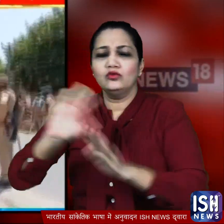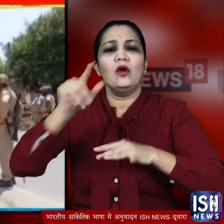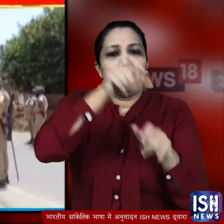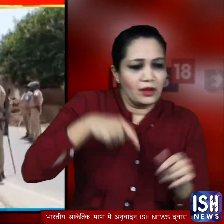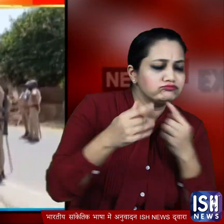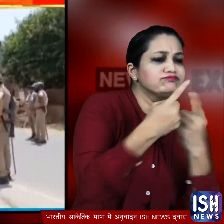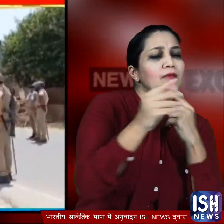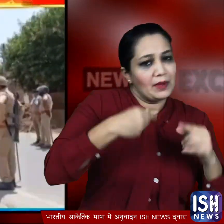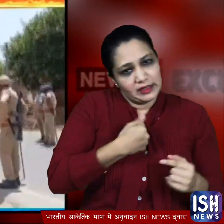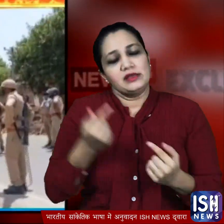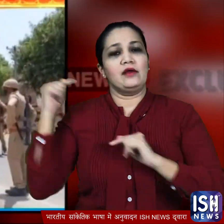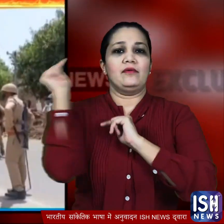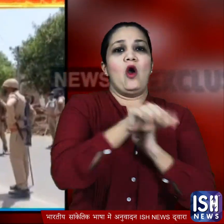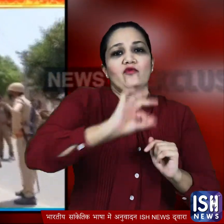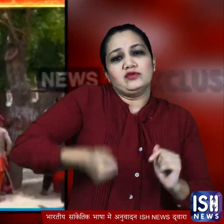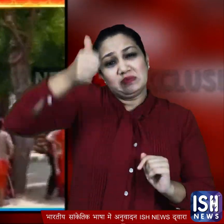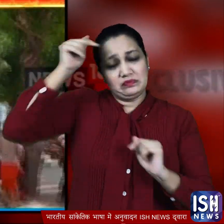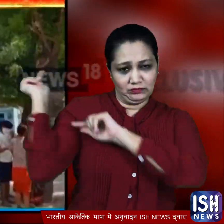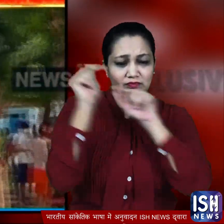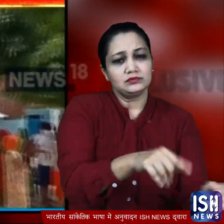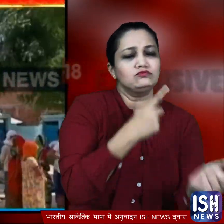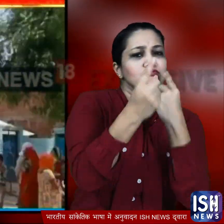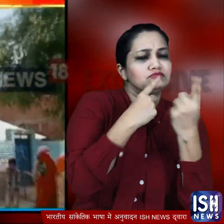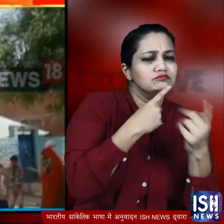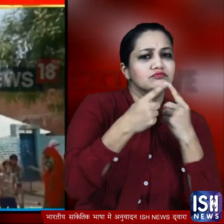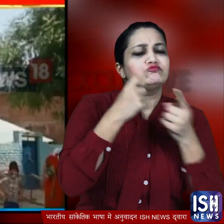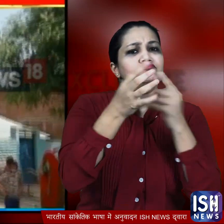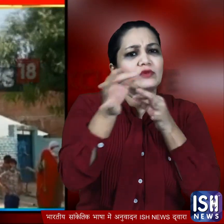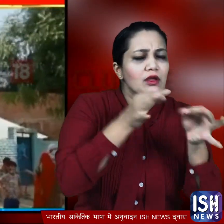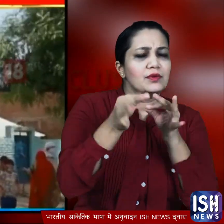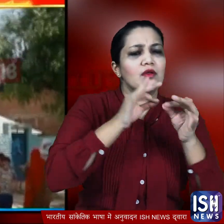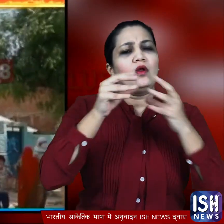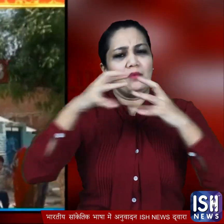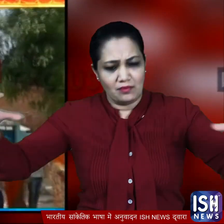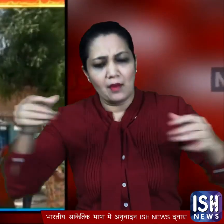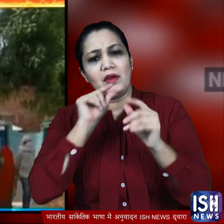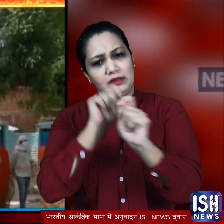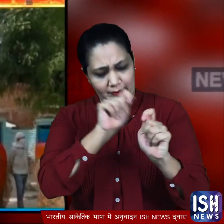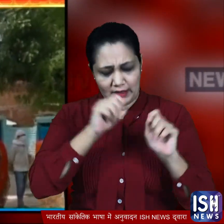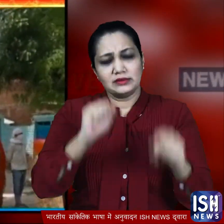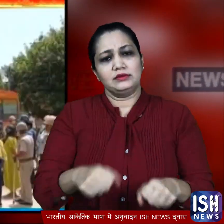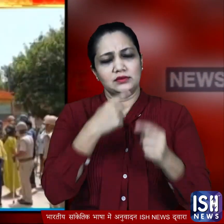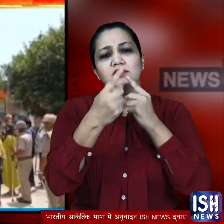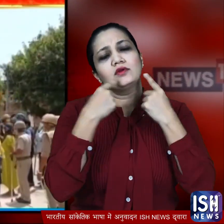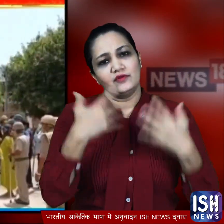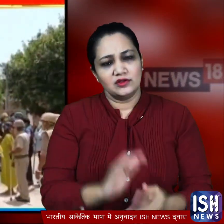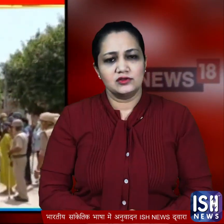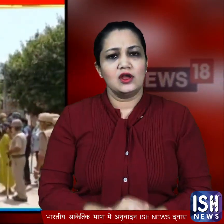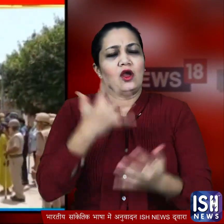करने के लिए खुद घटना वाली जगा पर पहुँच गए लोगों से बात की गई और उनकी पाईपलाइन ठीक करवाने का काम शुरू कर दिया गया मांग पूरी हो गई तो